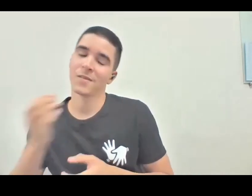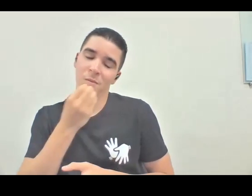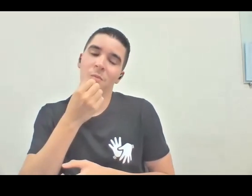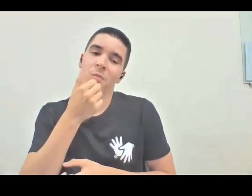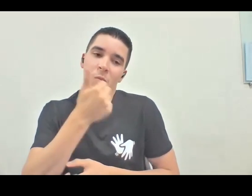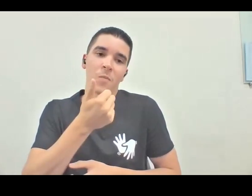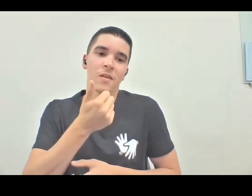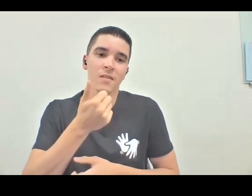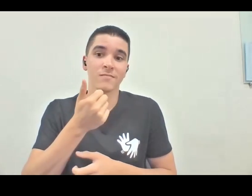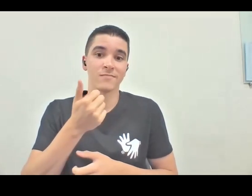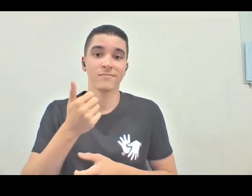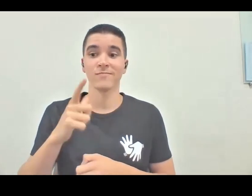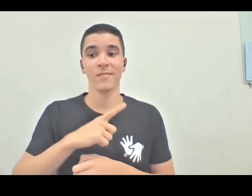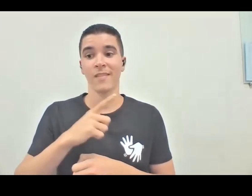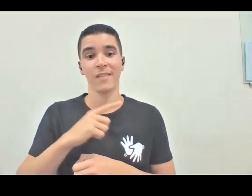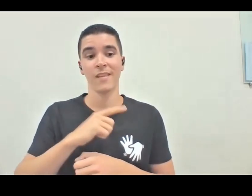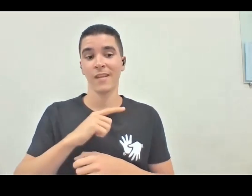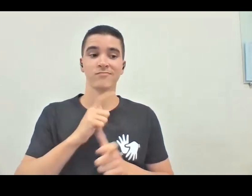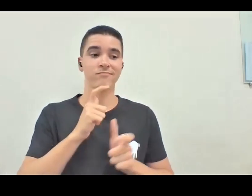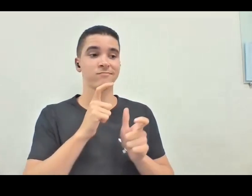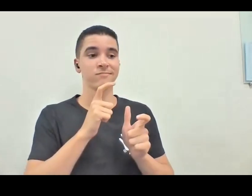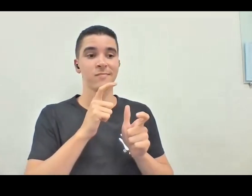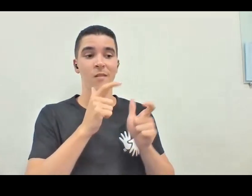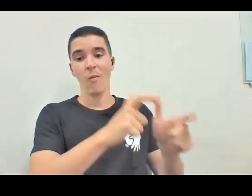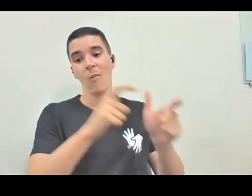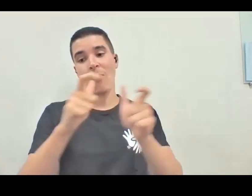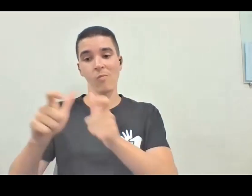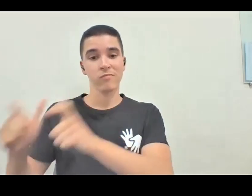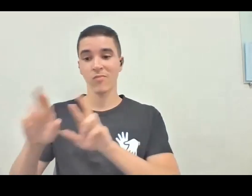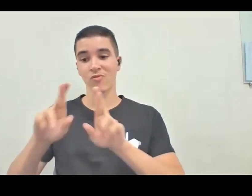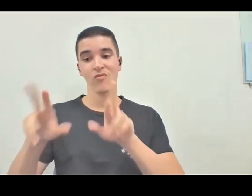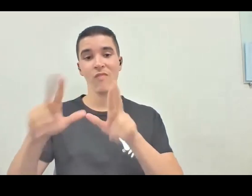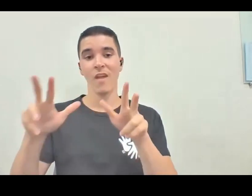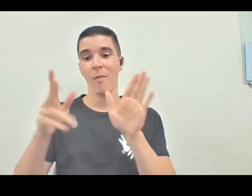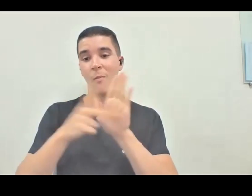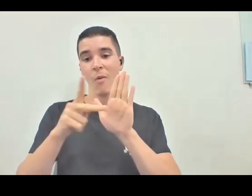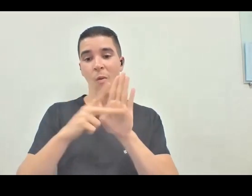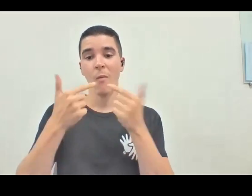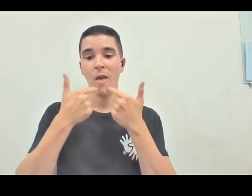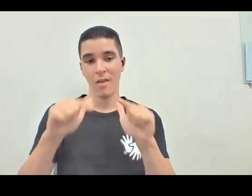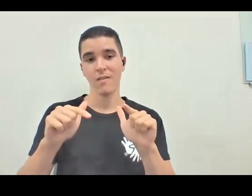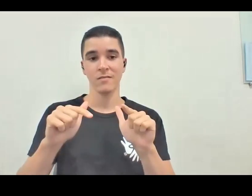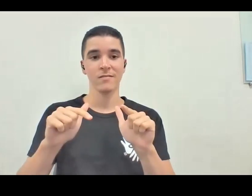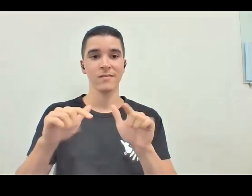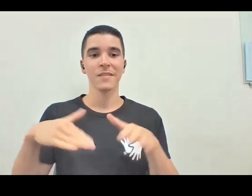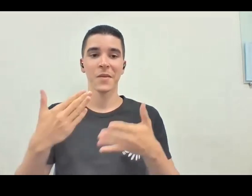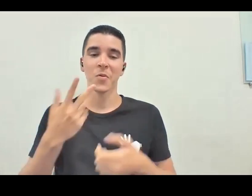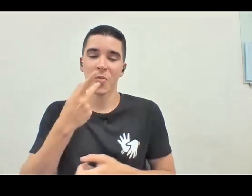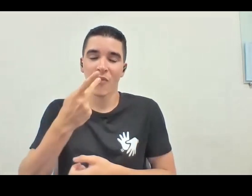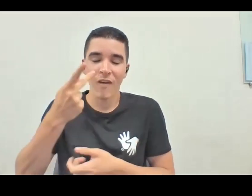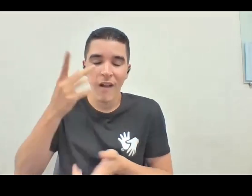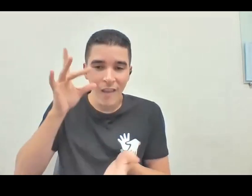porque tem a ver com outras camadas da linguagem também, né, e então tô aqui confessando um pouco,